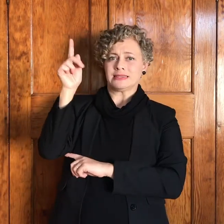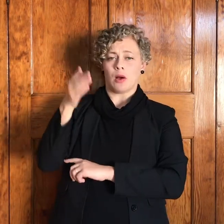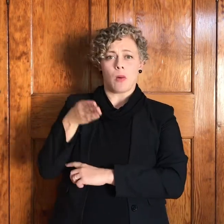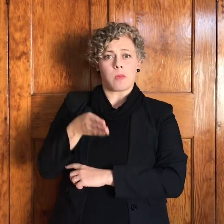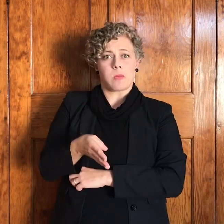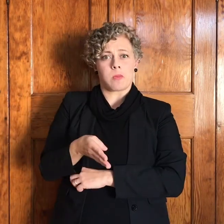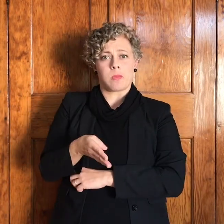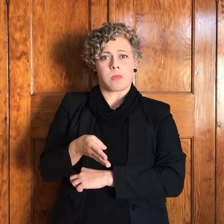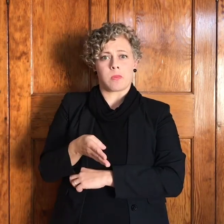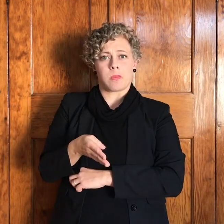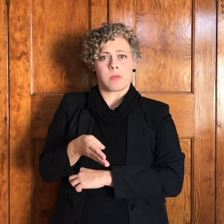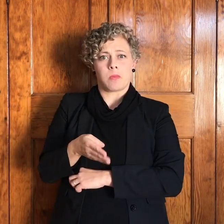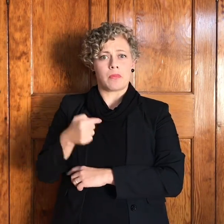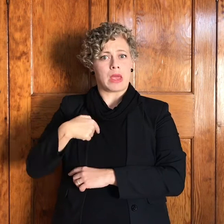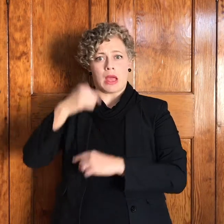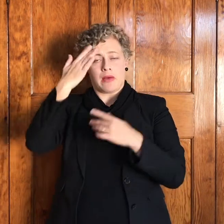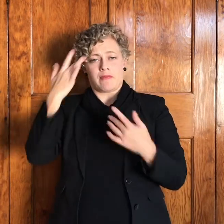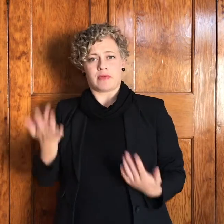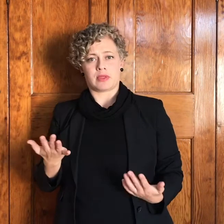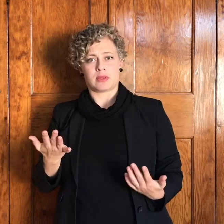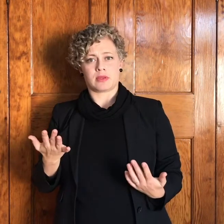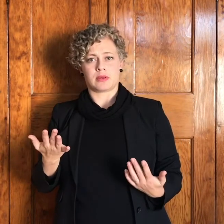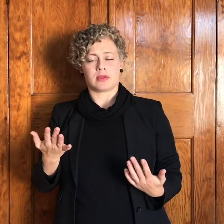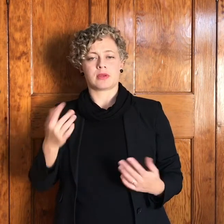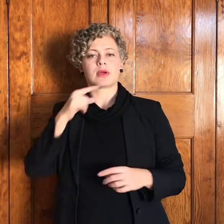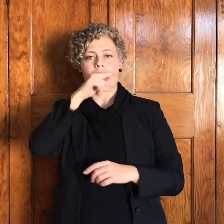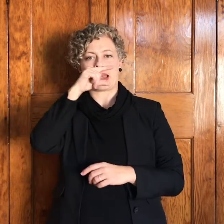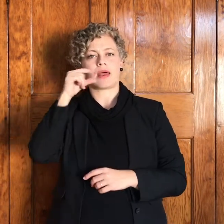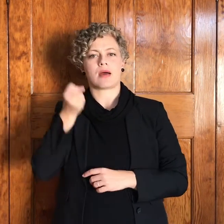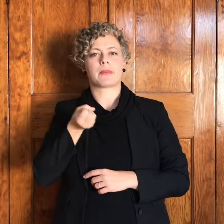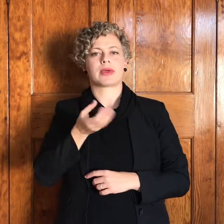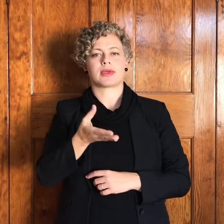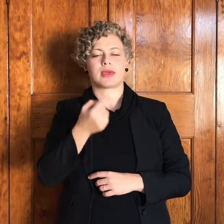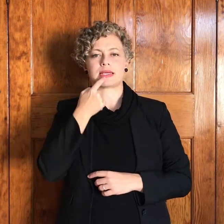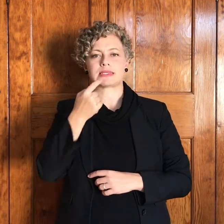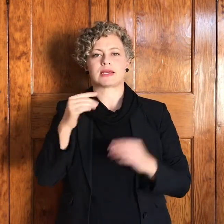dit die huis van god die woord